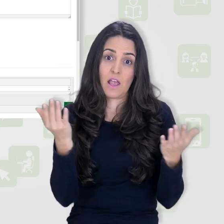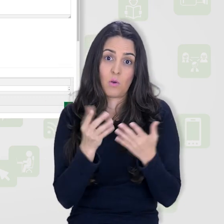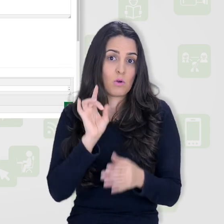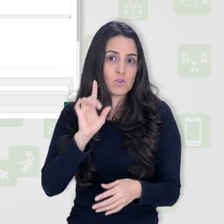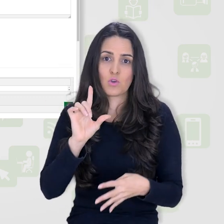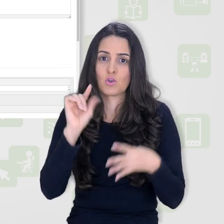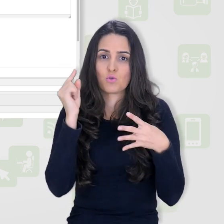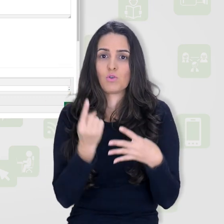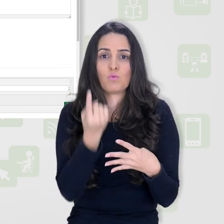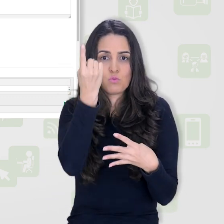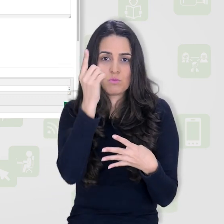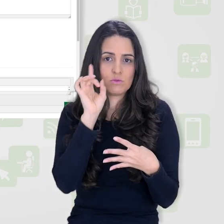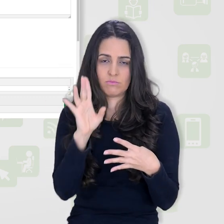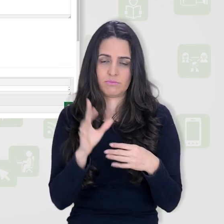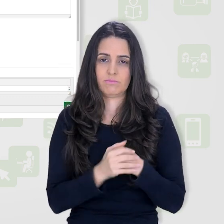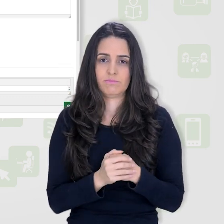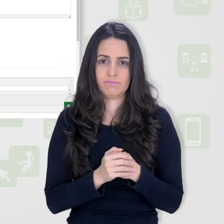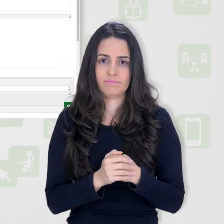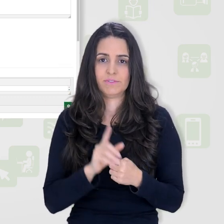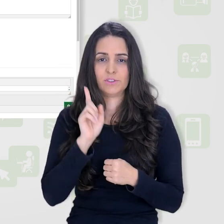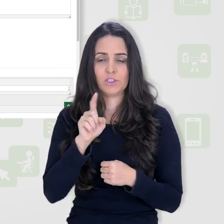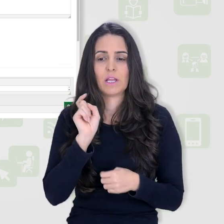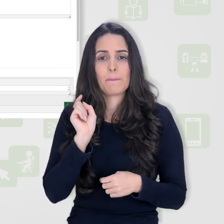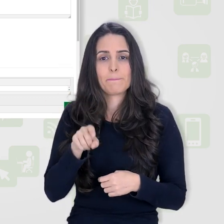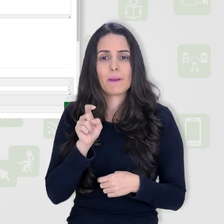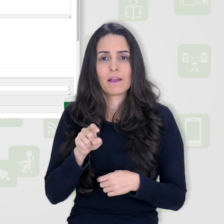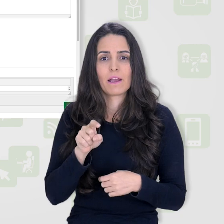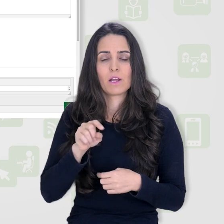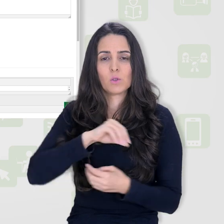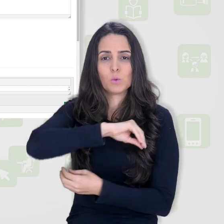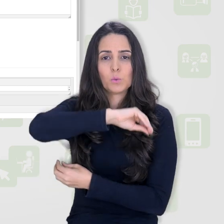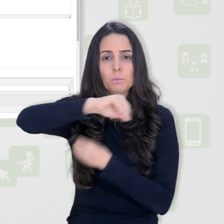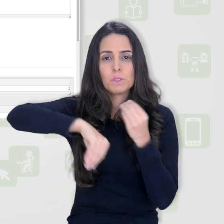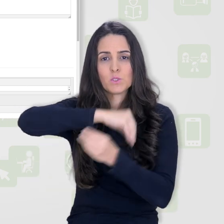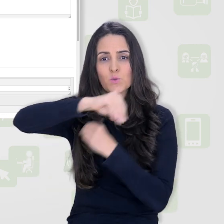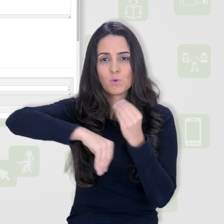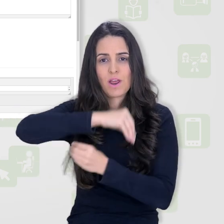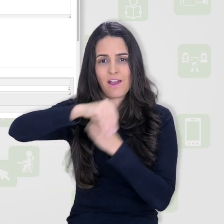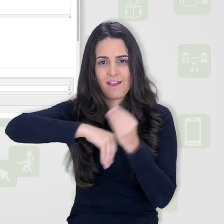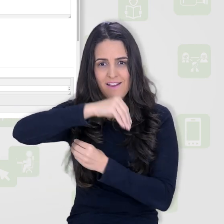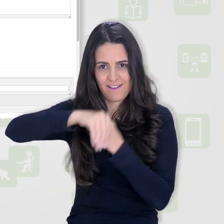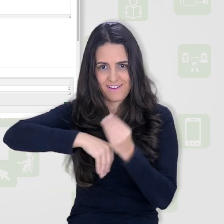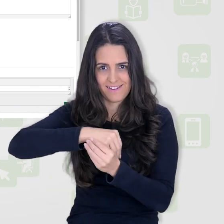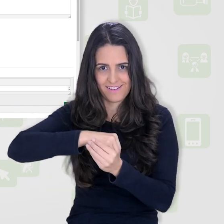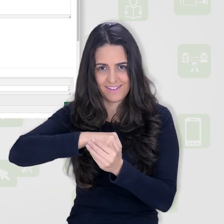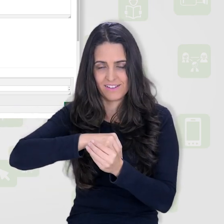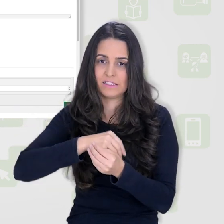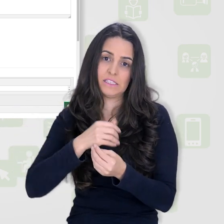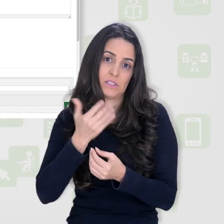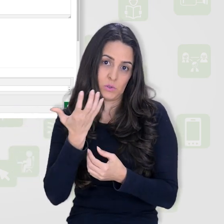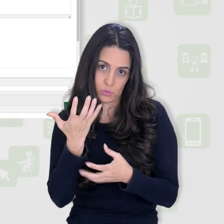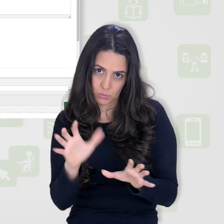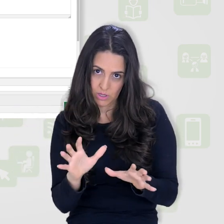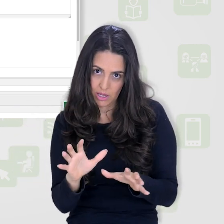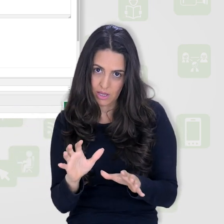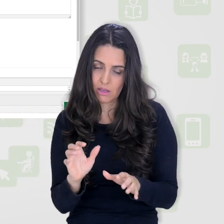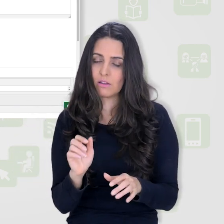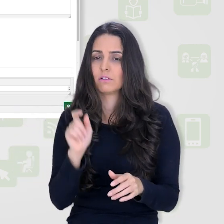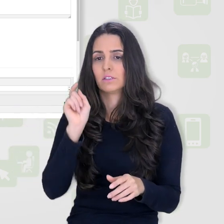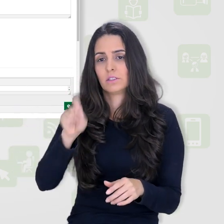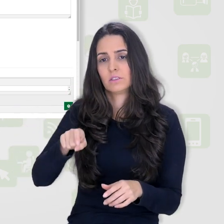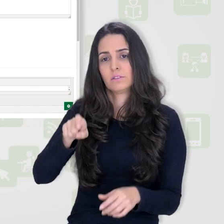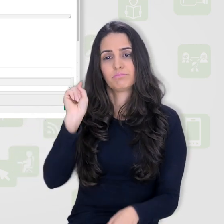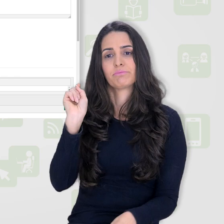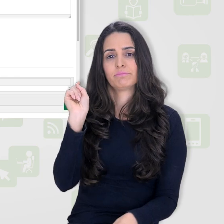será com apenas uma. E aqui já vem por padrão marcado para misturar as opções. Se você não quiser que misture, é só